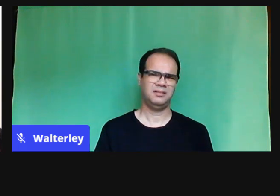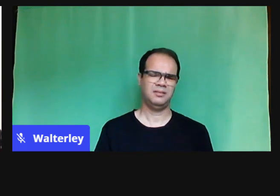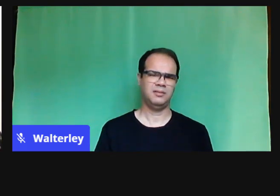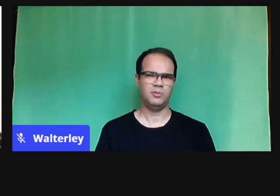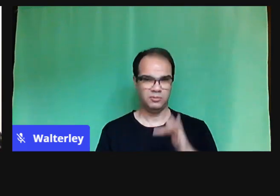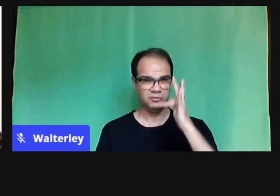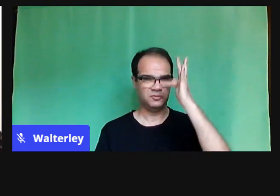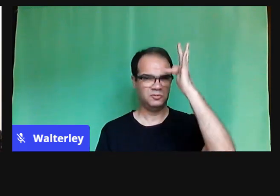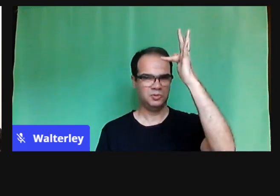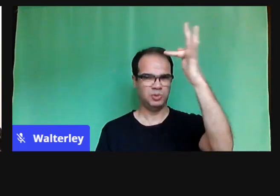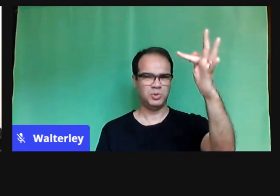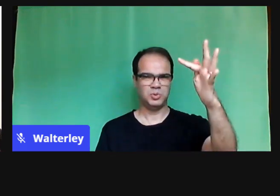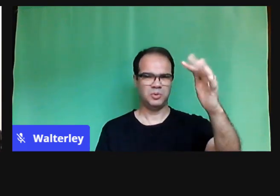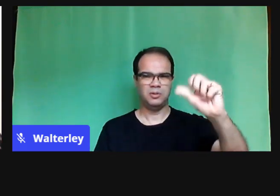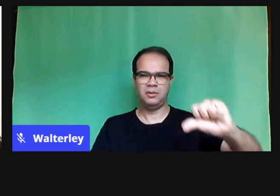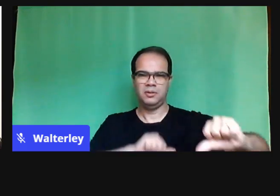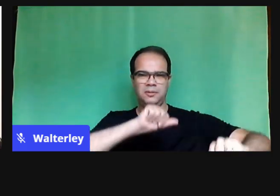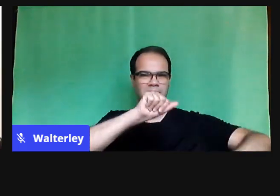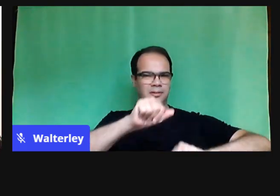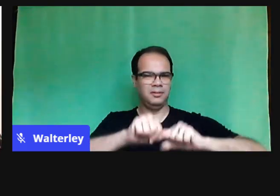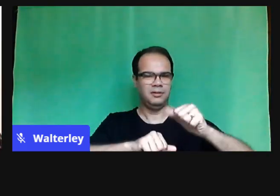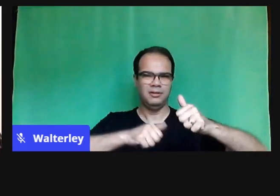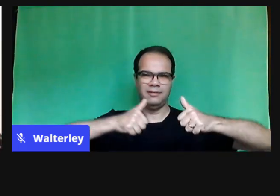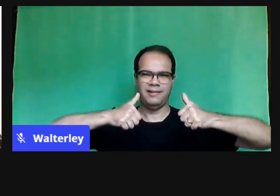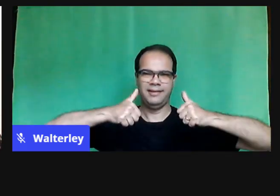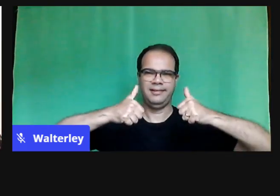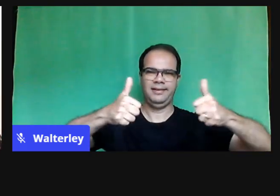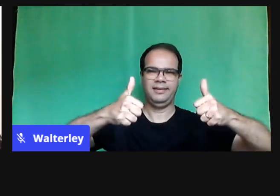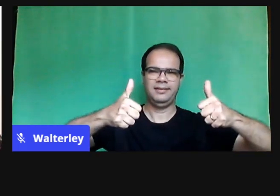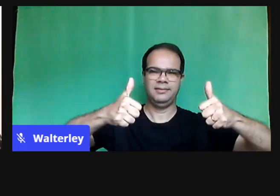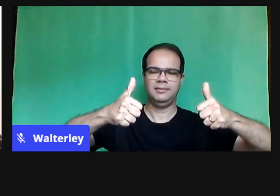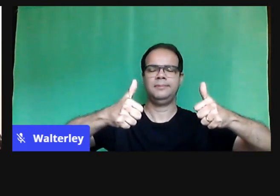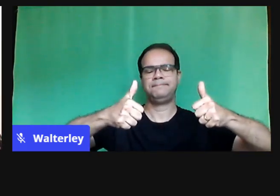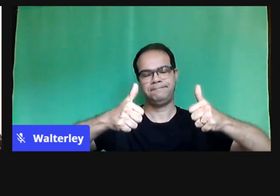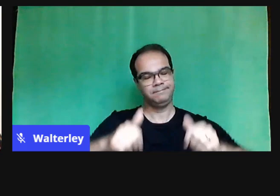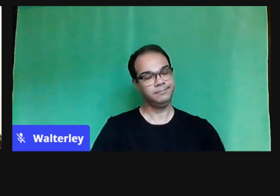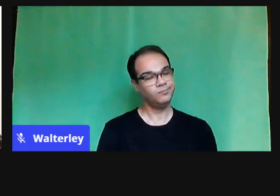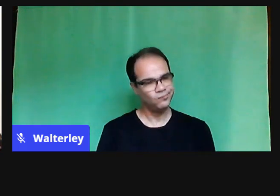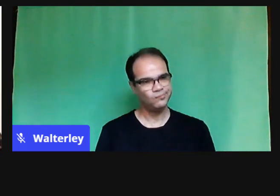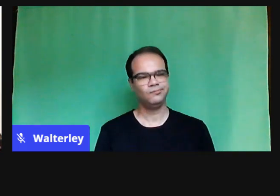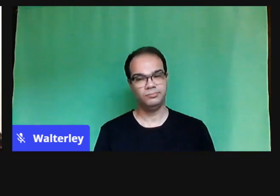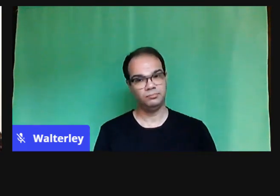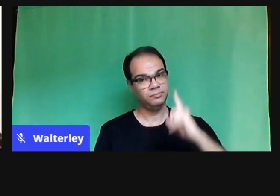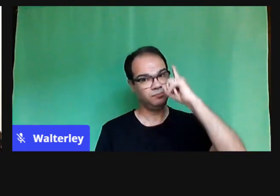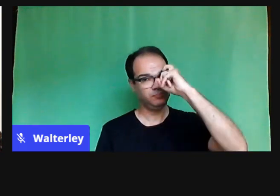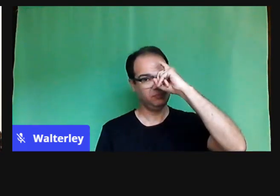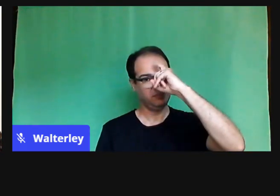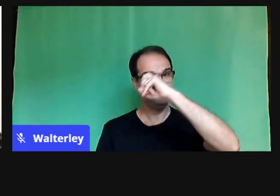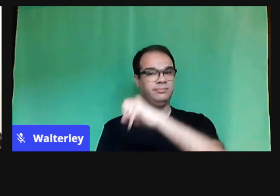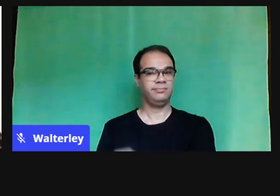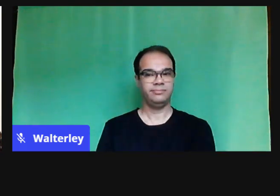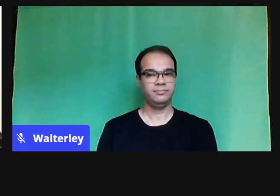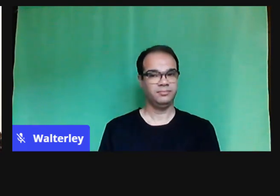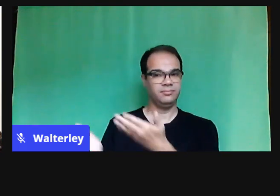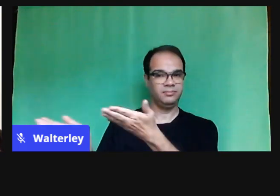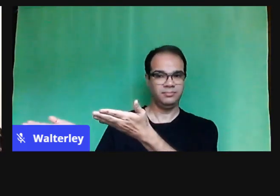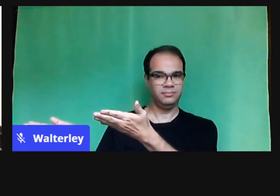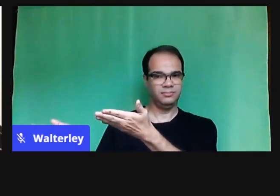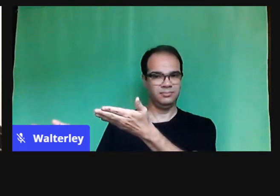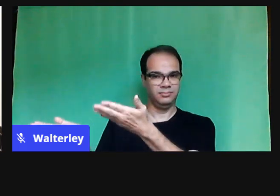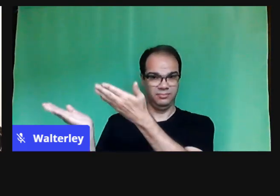tem internet, o aluno não tem acompanhado, esse é um material impresso, que a gente sabe muitas vezes, a gente tem visto isso também,